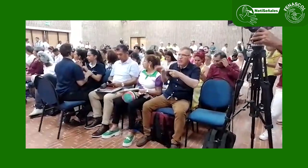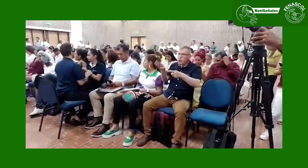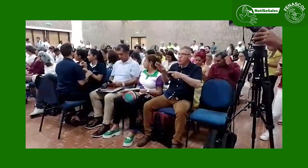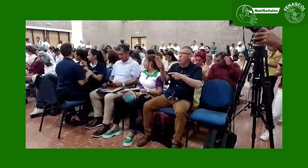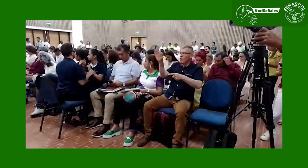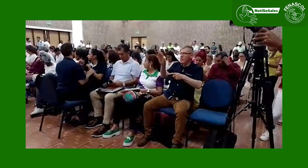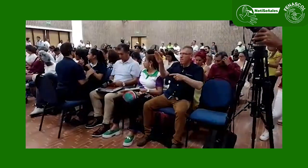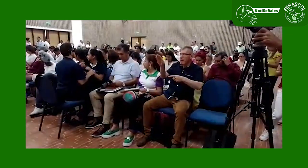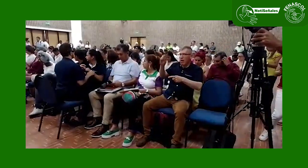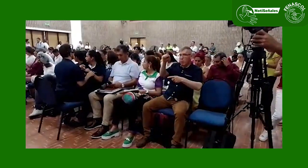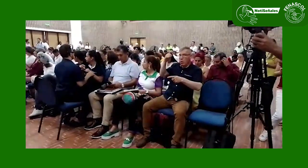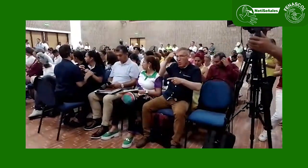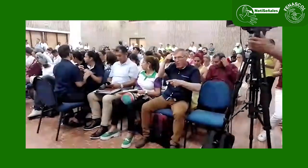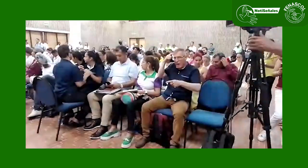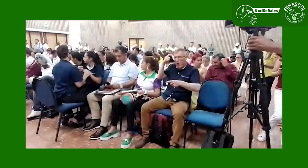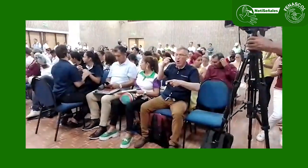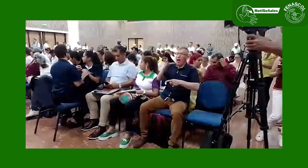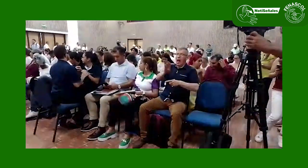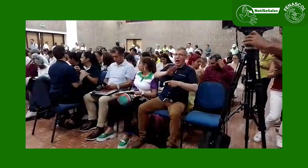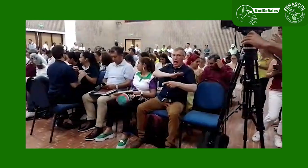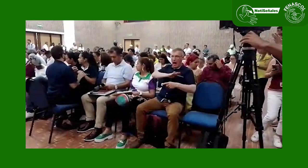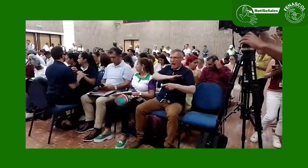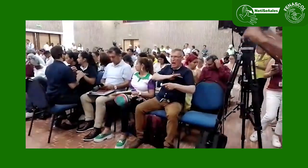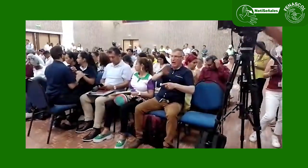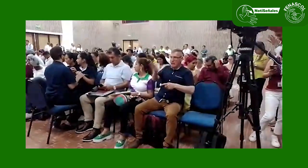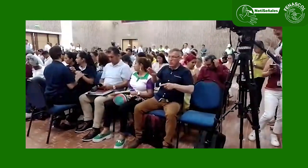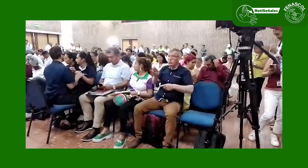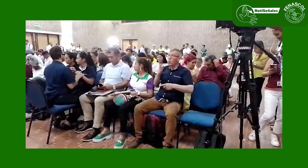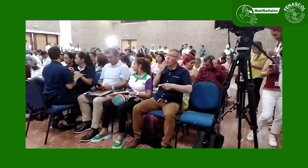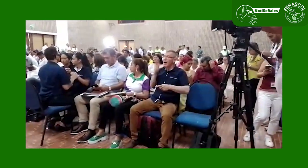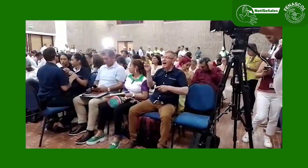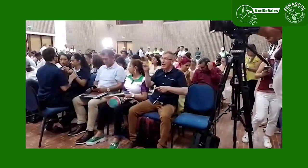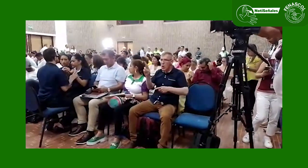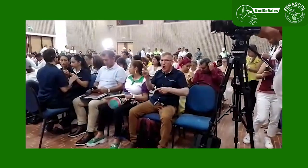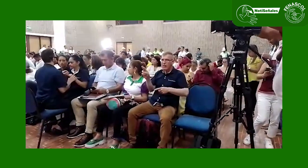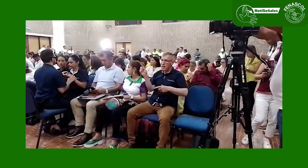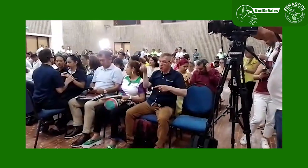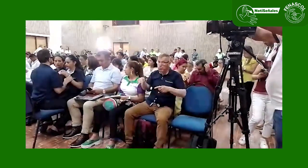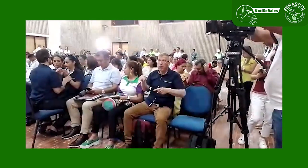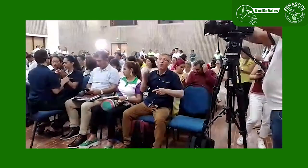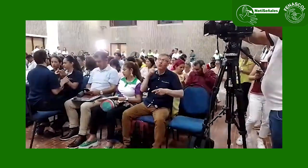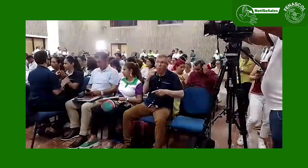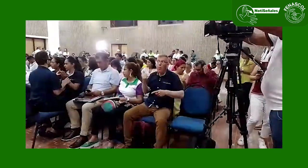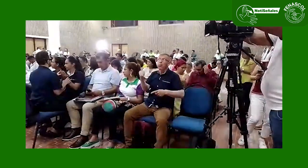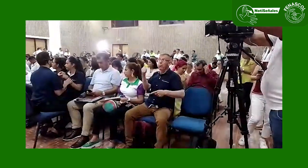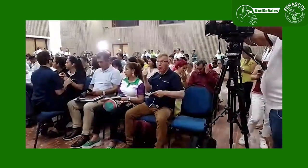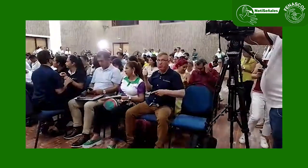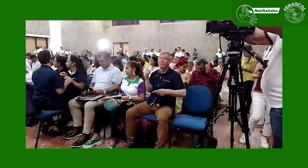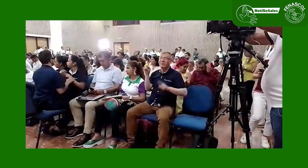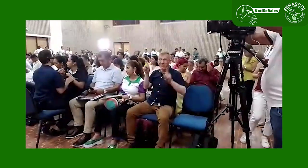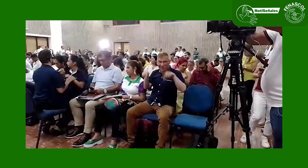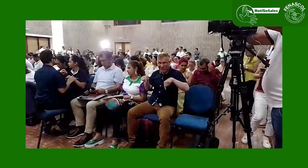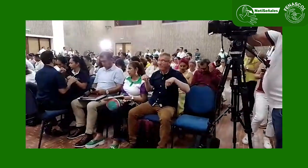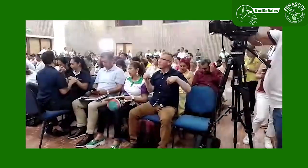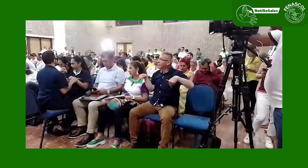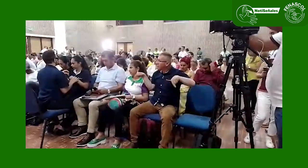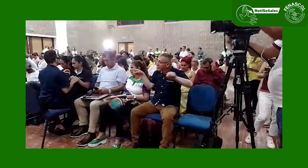diálogos también participaron la Gobernación del Departamento y la Alcaldía de Río Acha, además de personas sordas